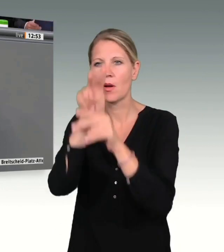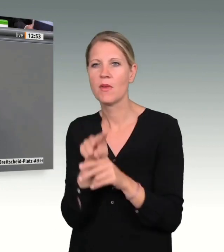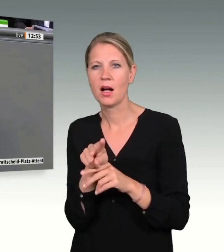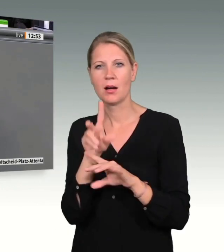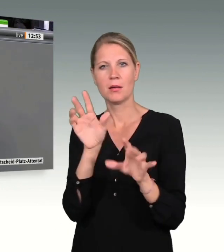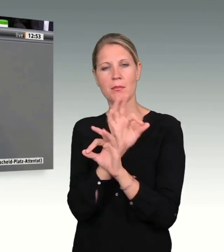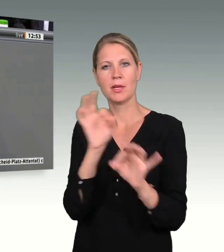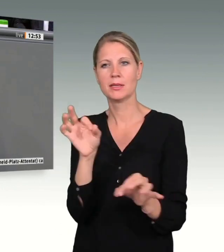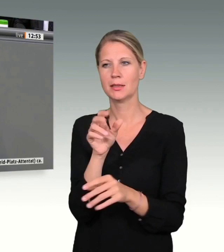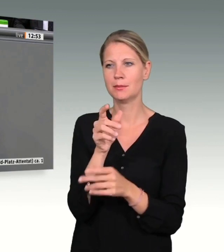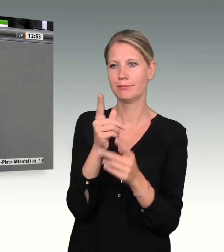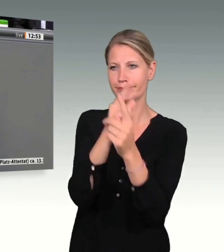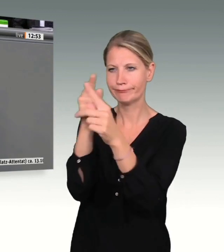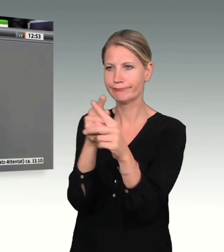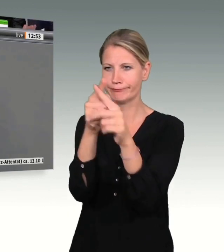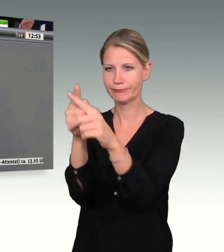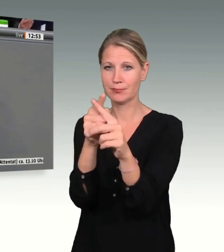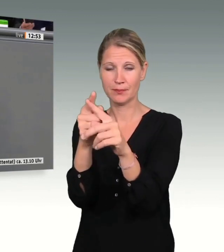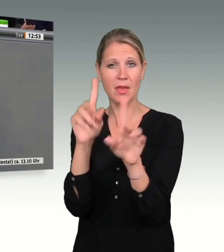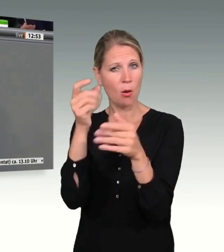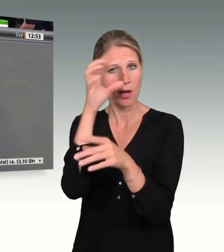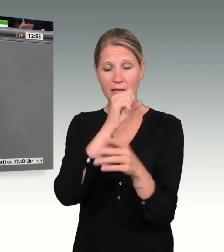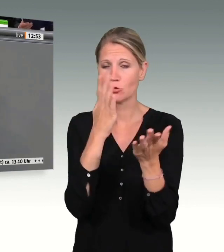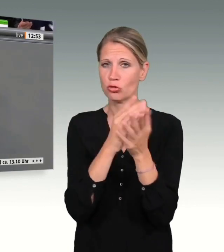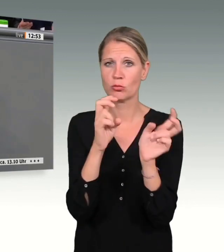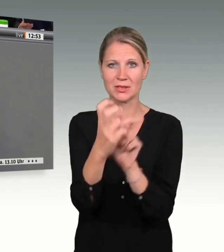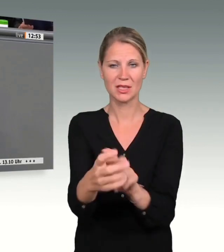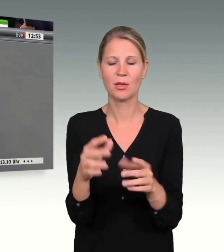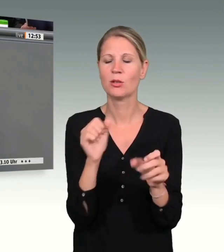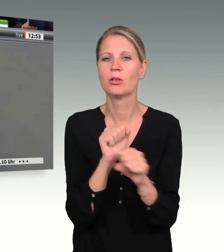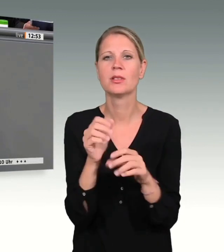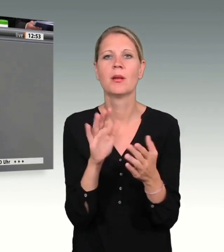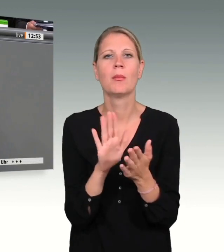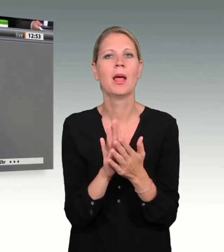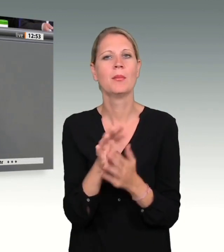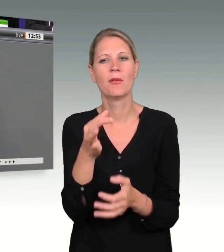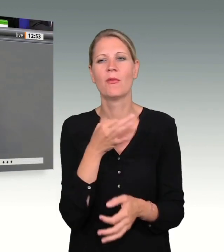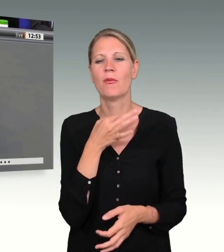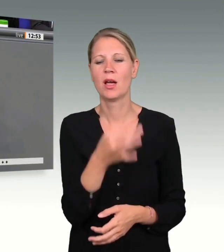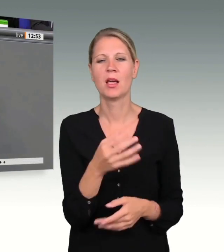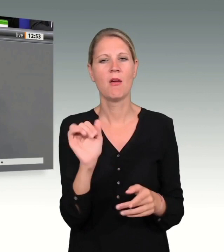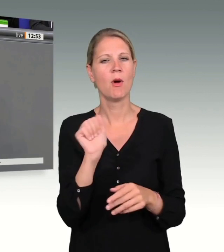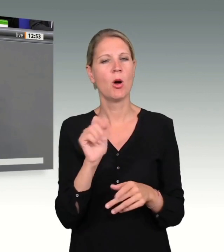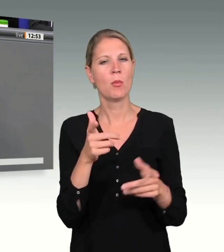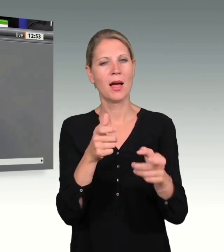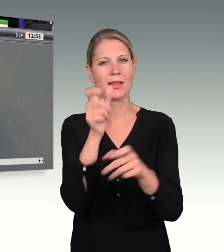Aber die Frage bleibt, warum ist der Attentäter nicht in Haft genommen worden? Es gab verschiedene Delikte.